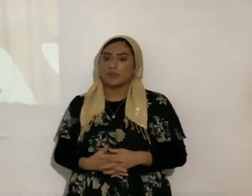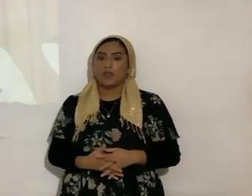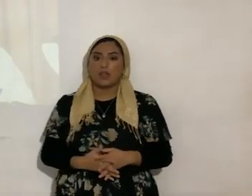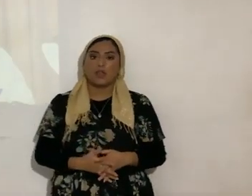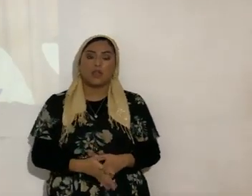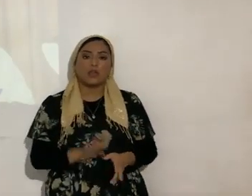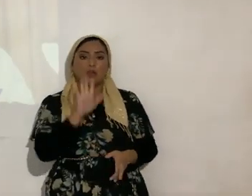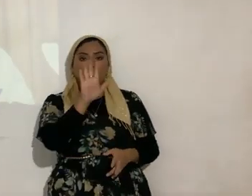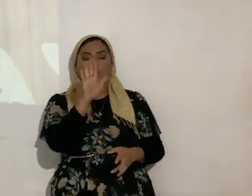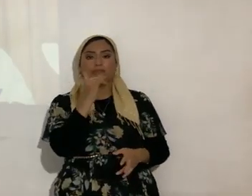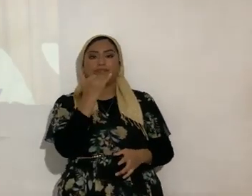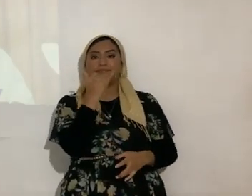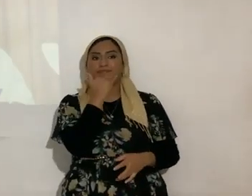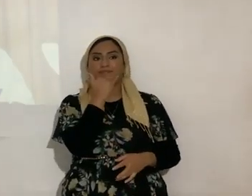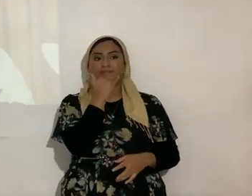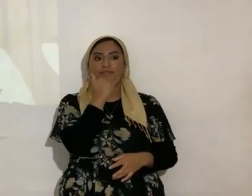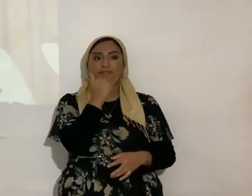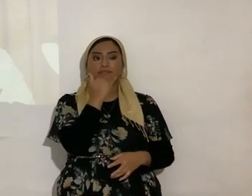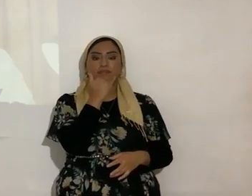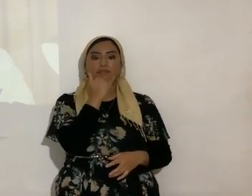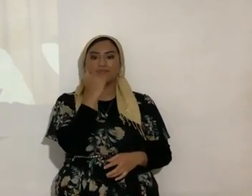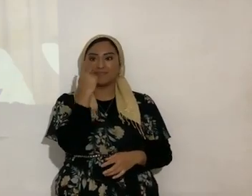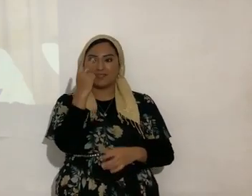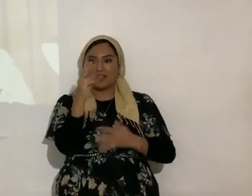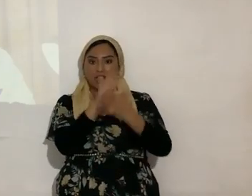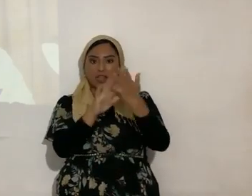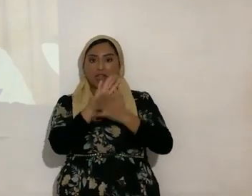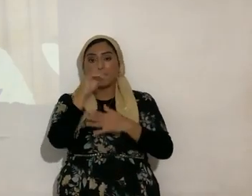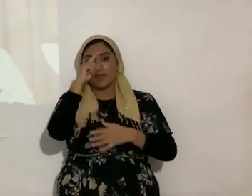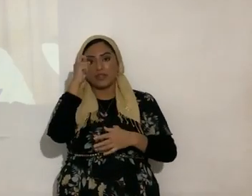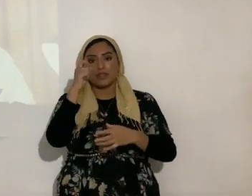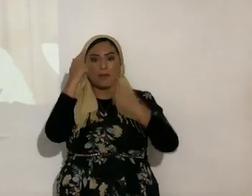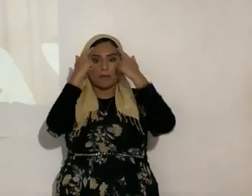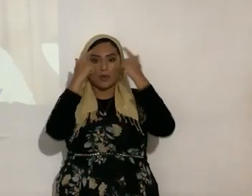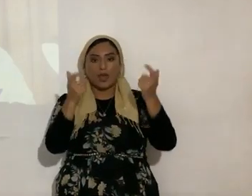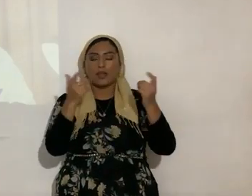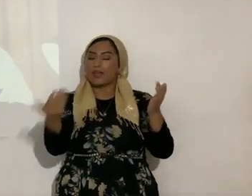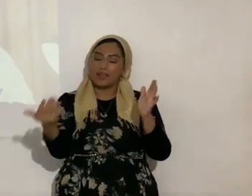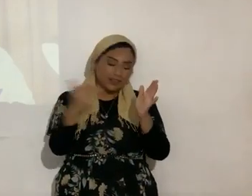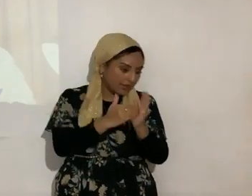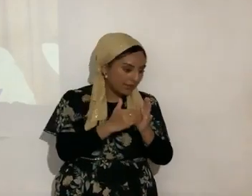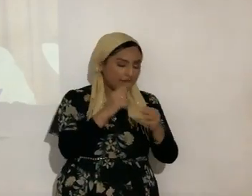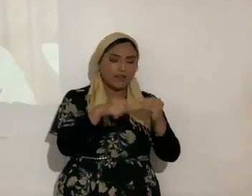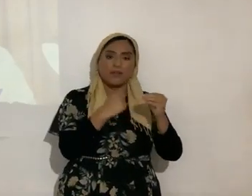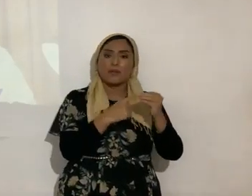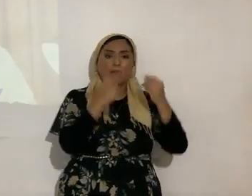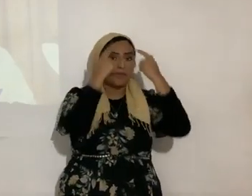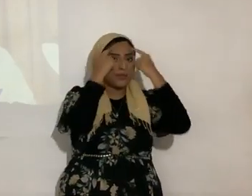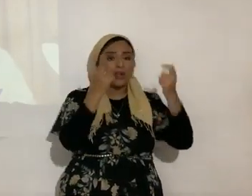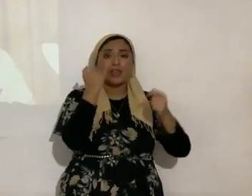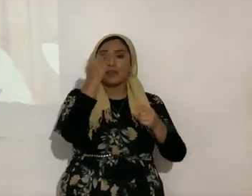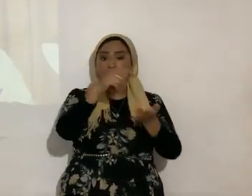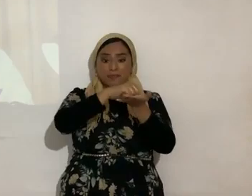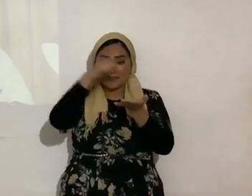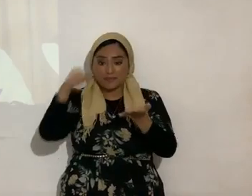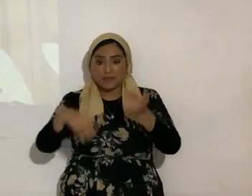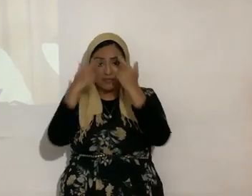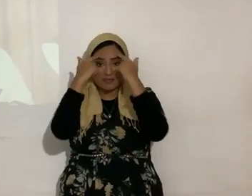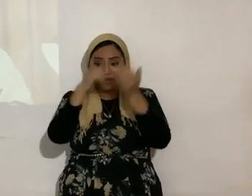percepción por el orgullo. Volvemos a eso. Es que el que no se quita el orgullo no avanza ni medio metro. Entonces, ha